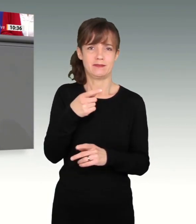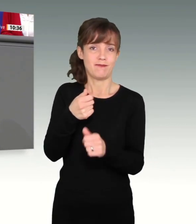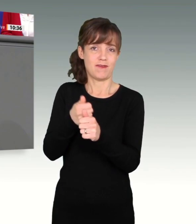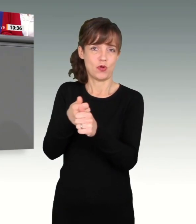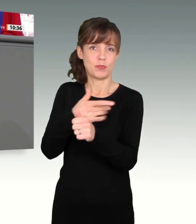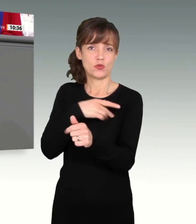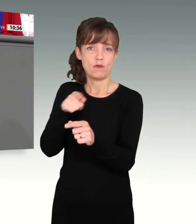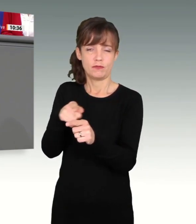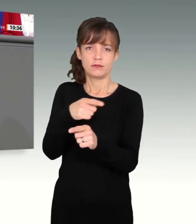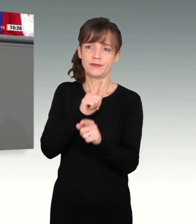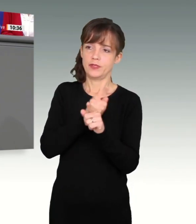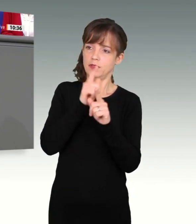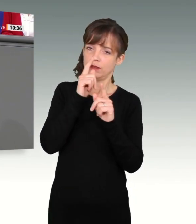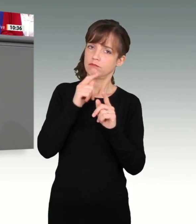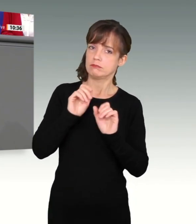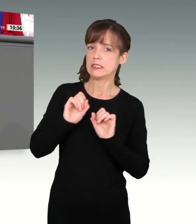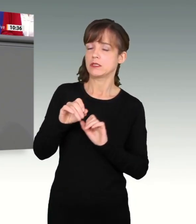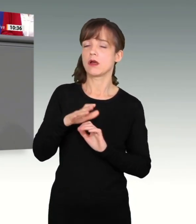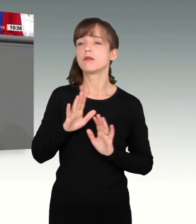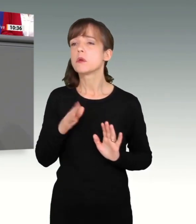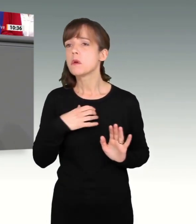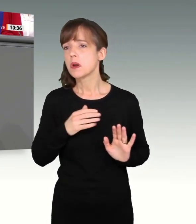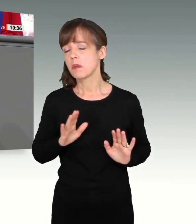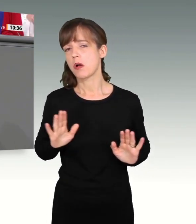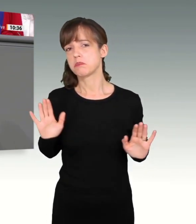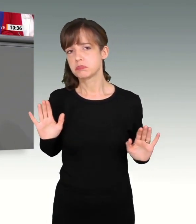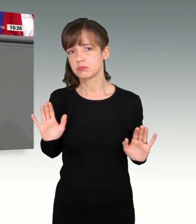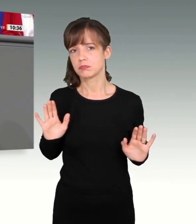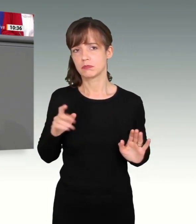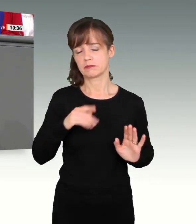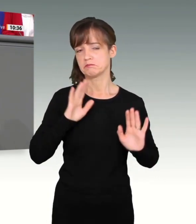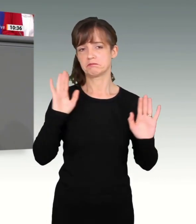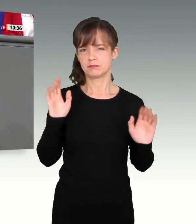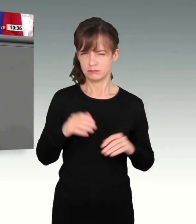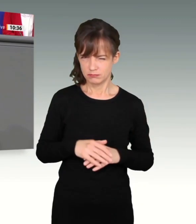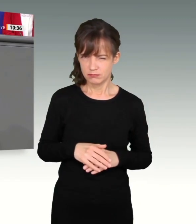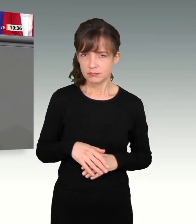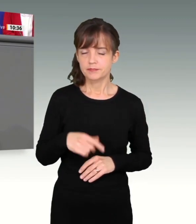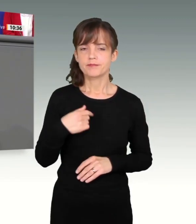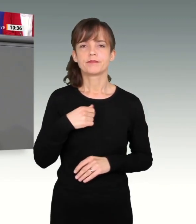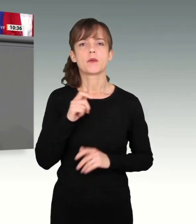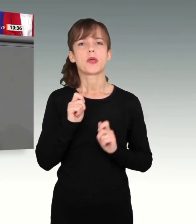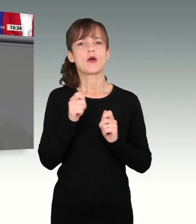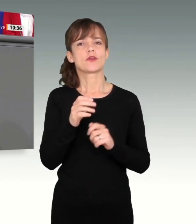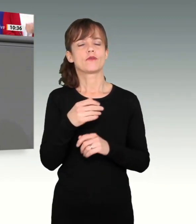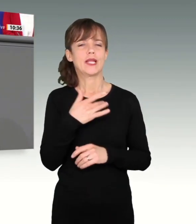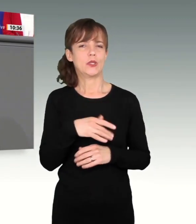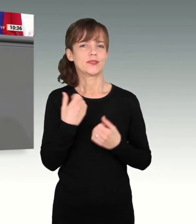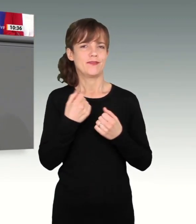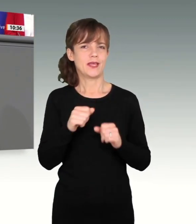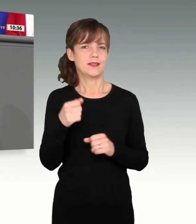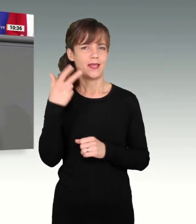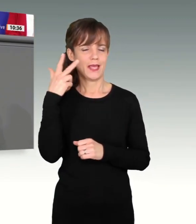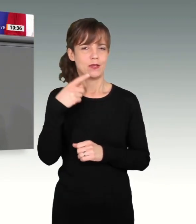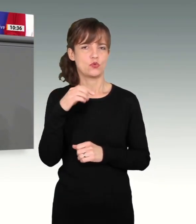für die Bundesregierung. Ich habe dem Beauftragten für Religionsfreiheit, Markus Gerübel, hier vor einem halben Jahr